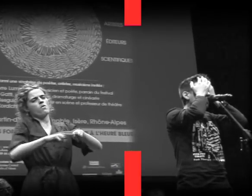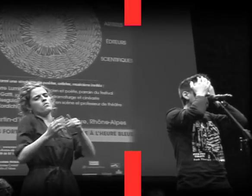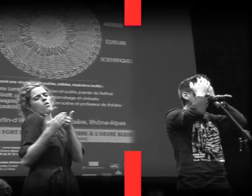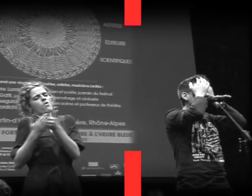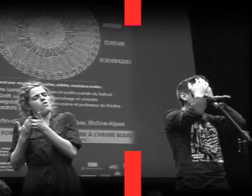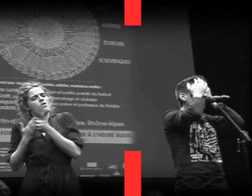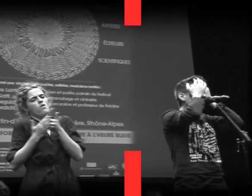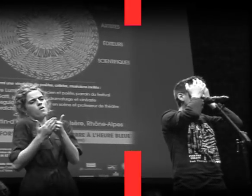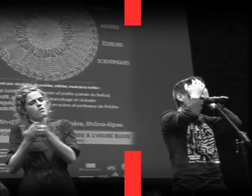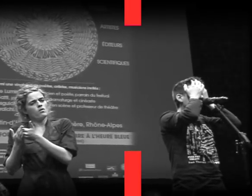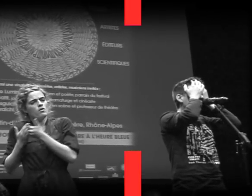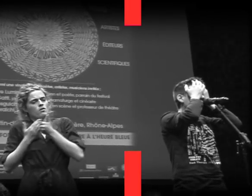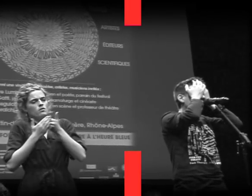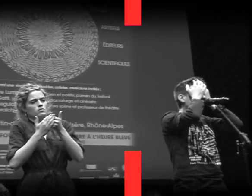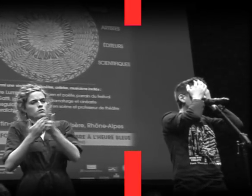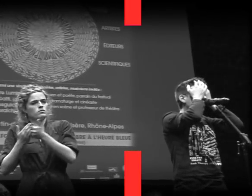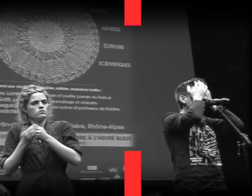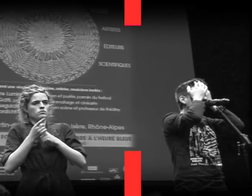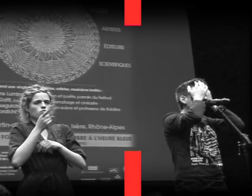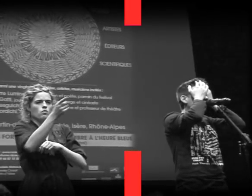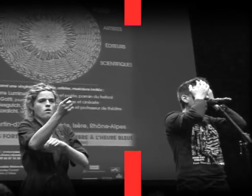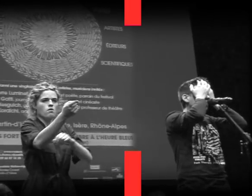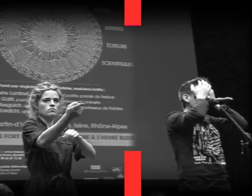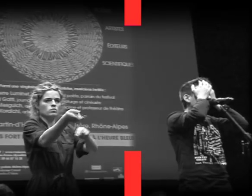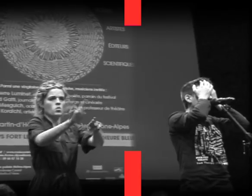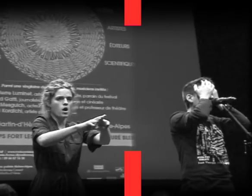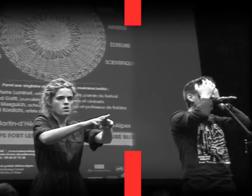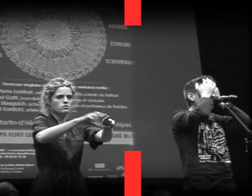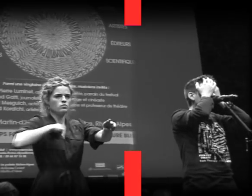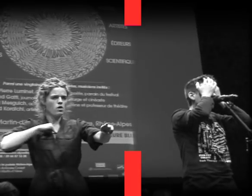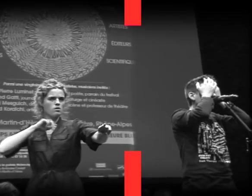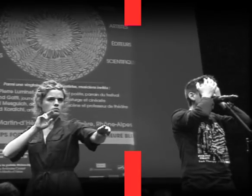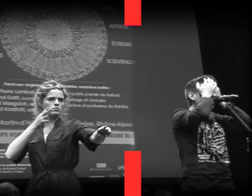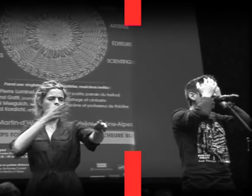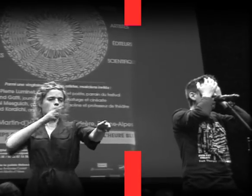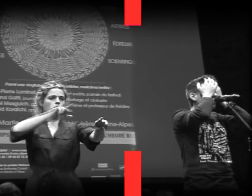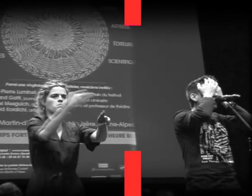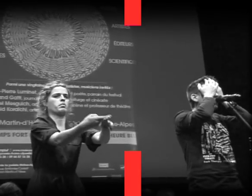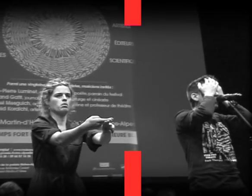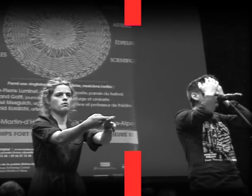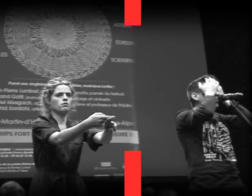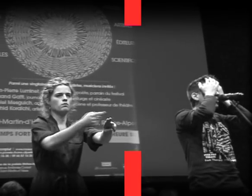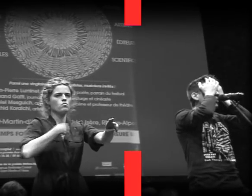Quand tu mourras. Quand je te mourrai. Quand je te murmurai.